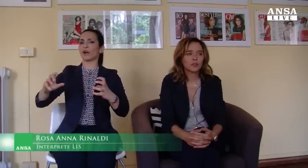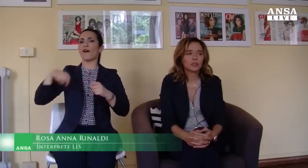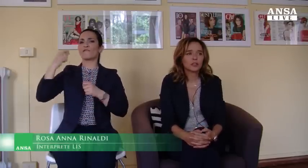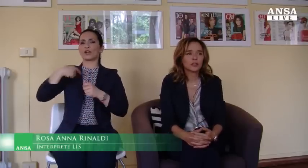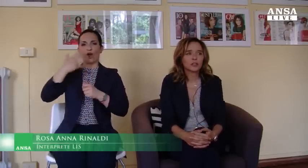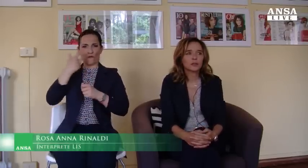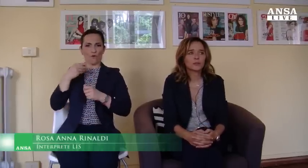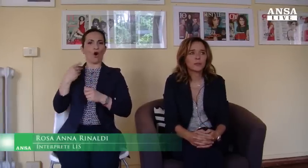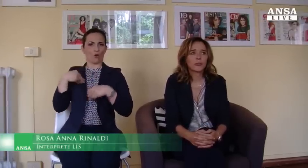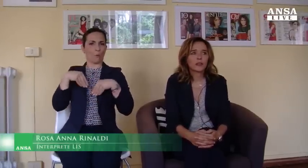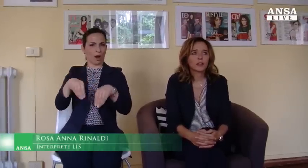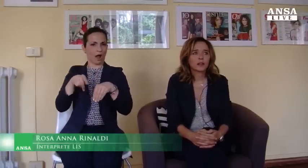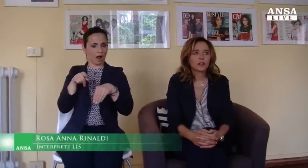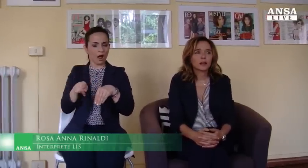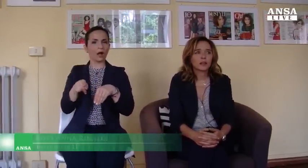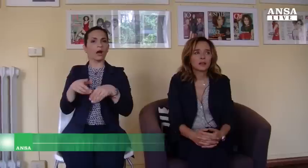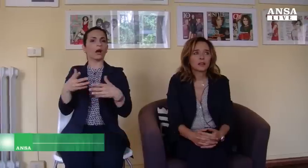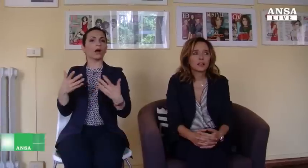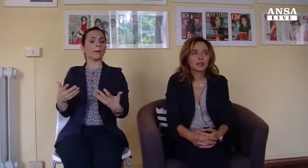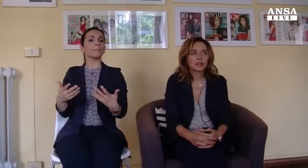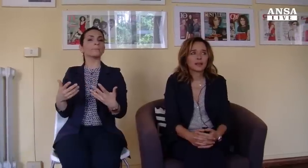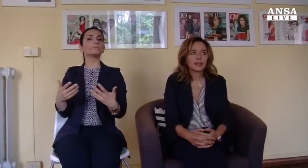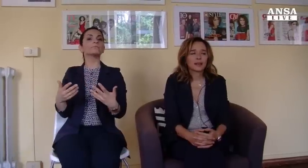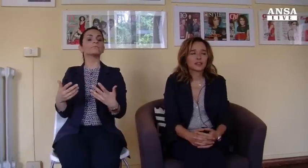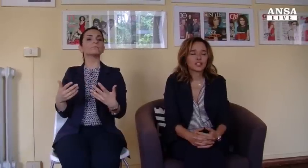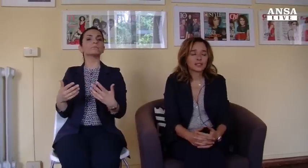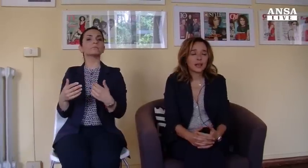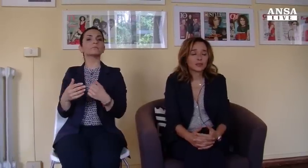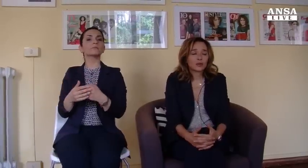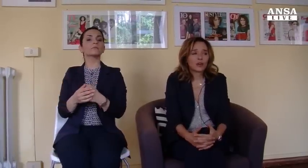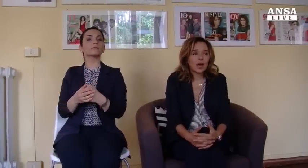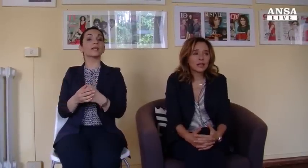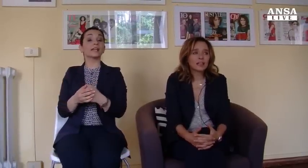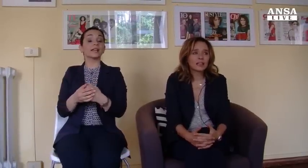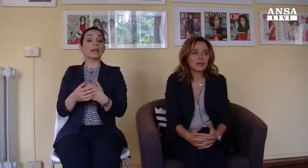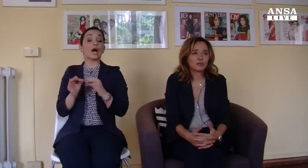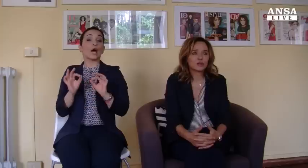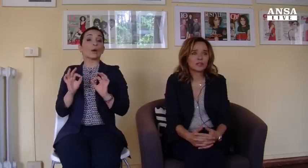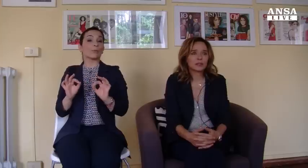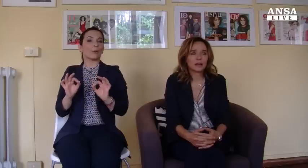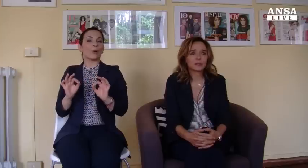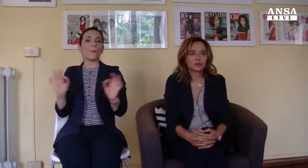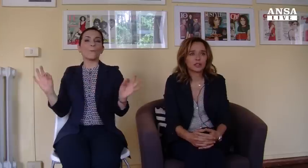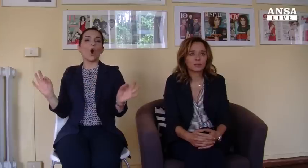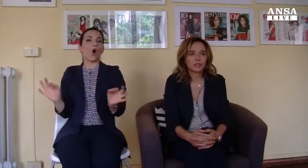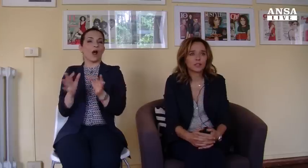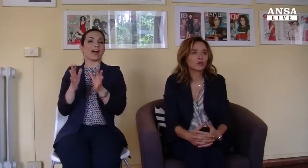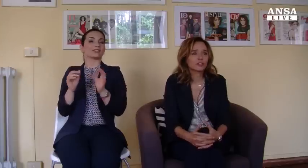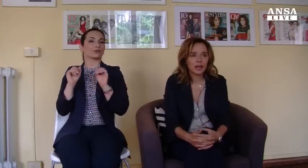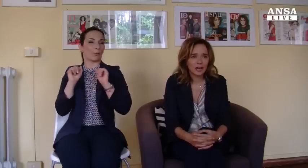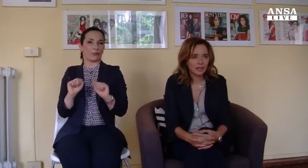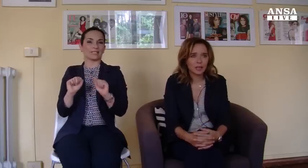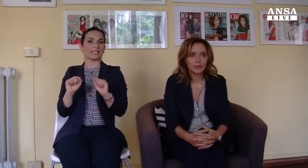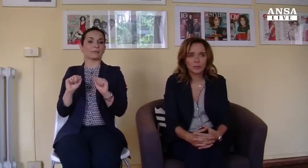film c'è stata anche la possibilità di potermi